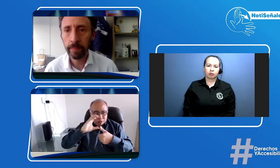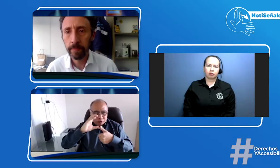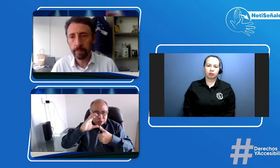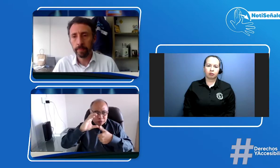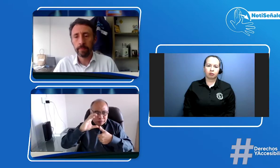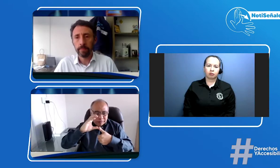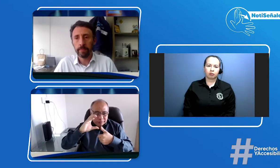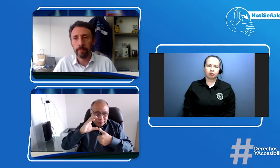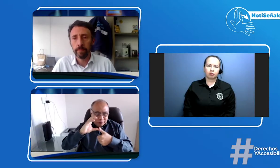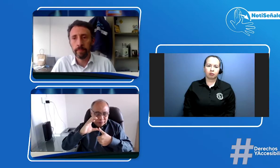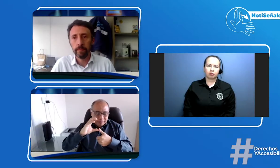AzorZub